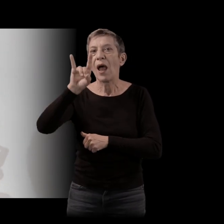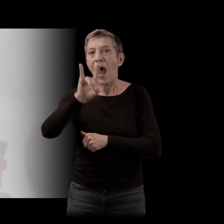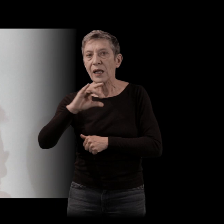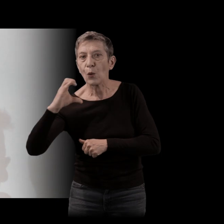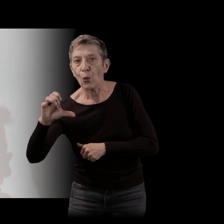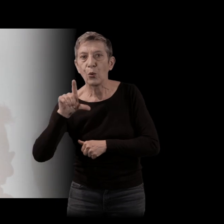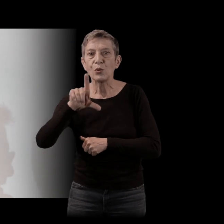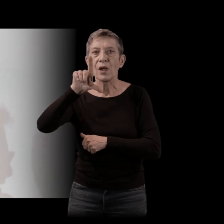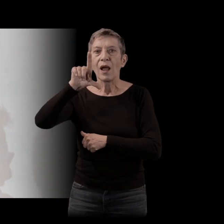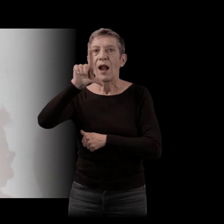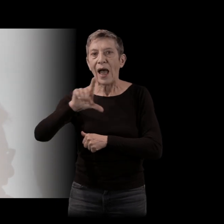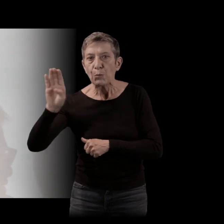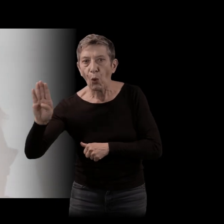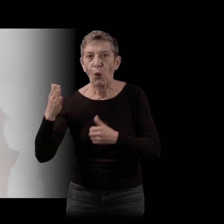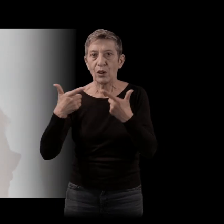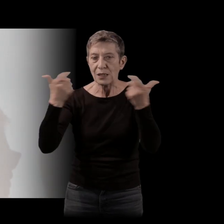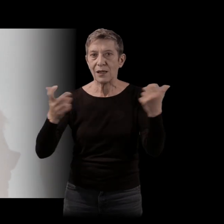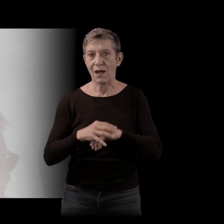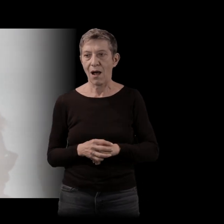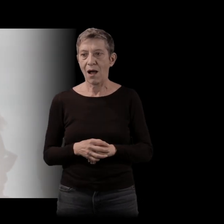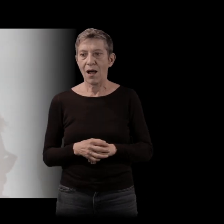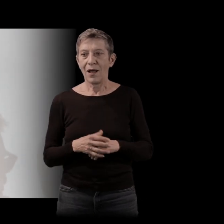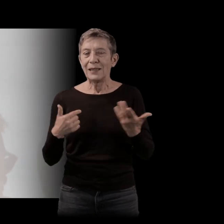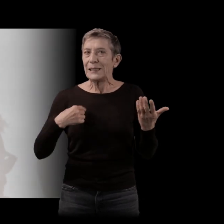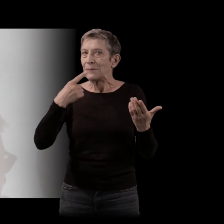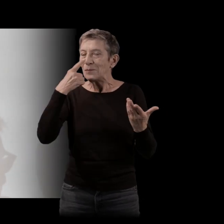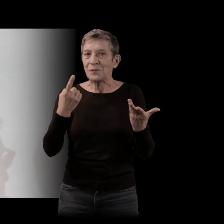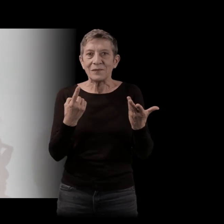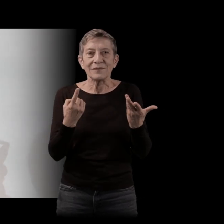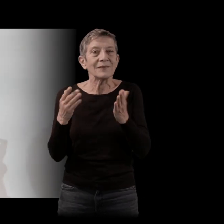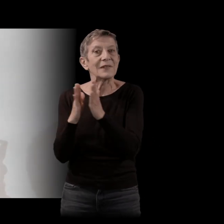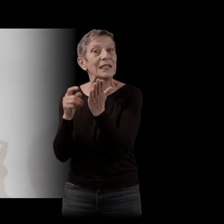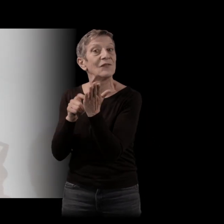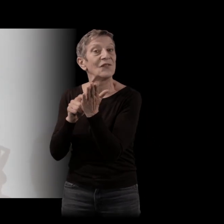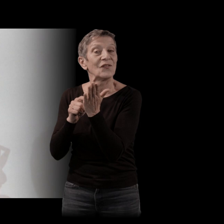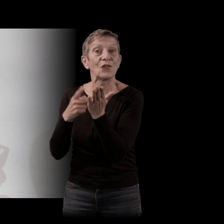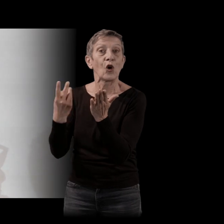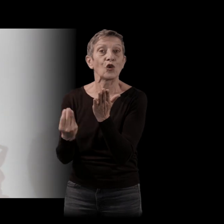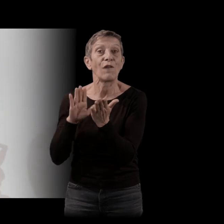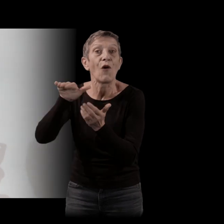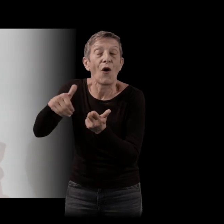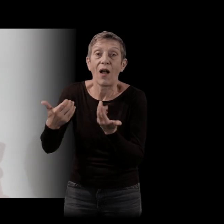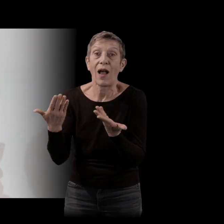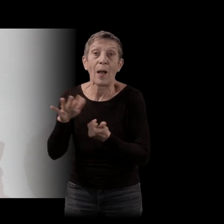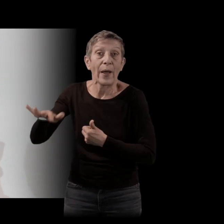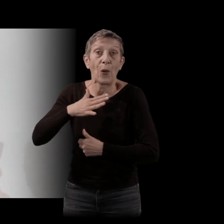Brown, etc. Je pense que la chaleur qu'il y a dans leurs enfants après eux, elle venait de là aussi. Elle était un peu du Mississippi